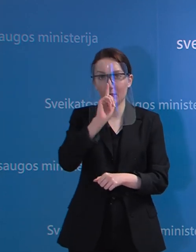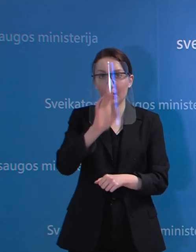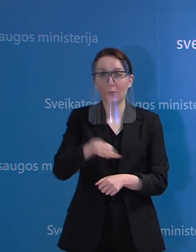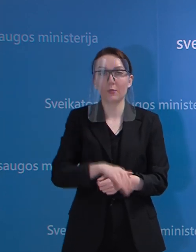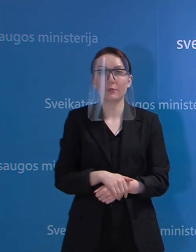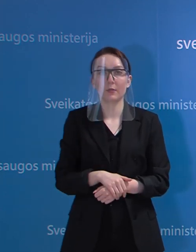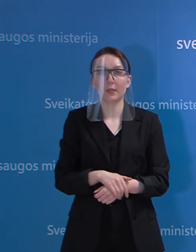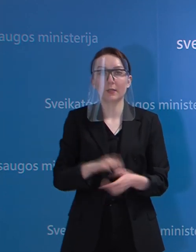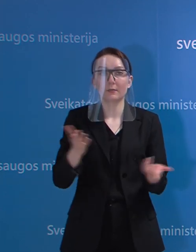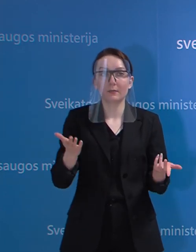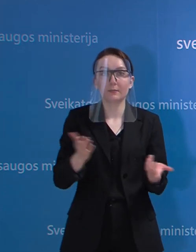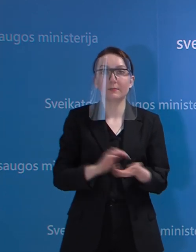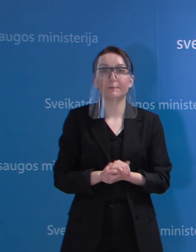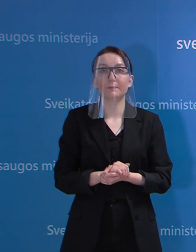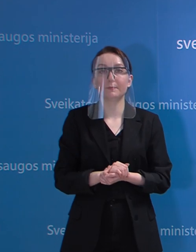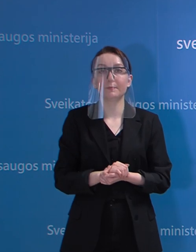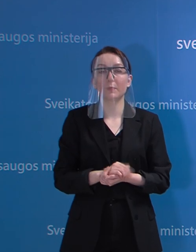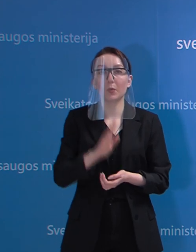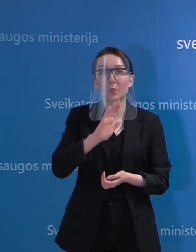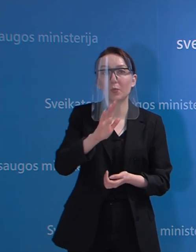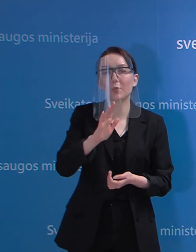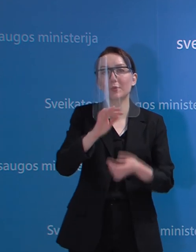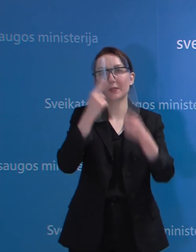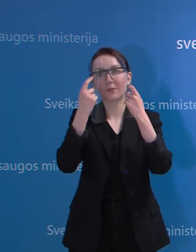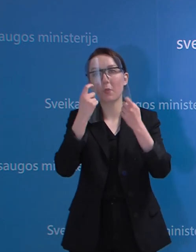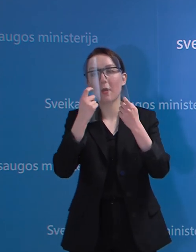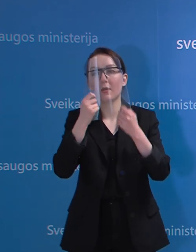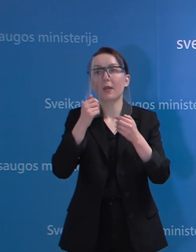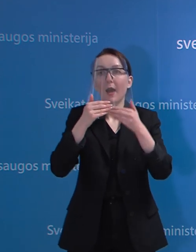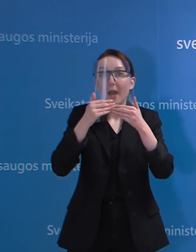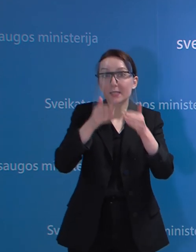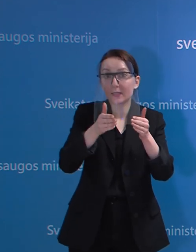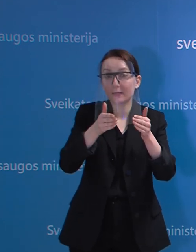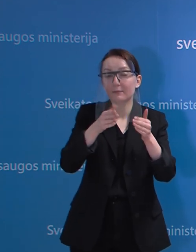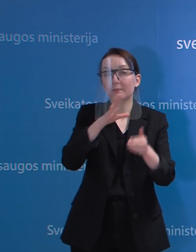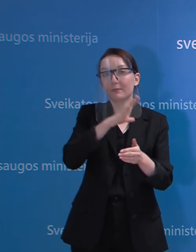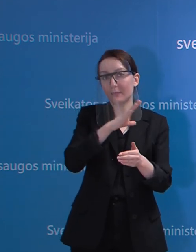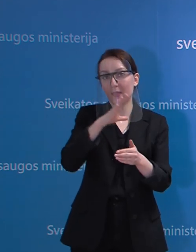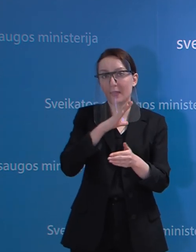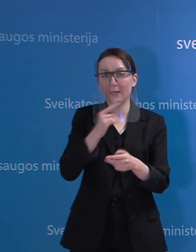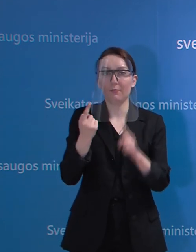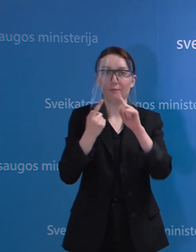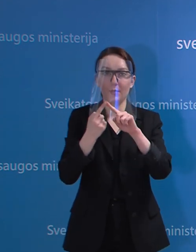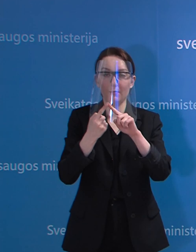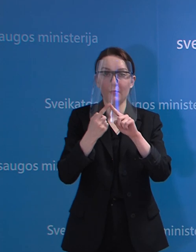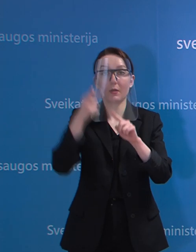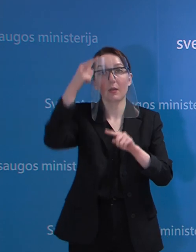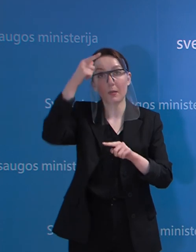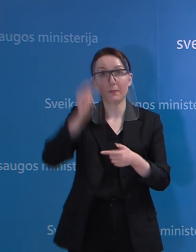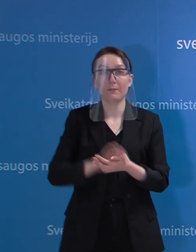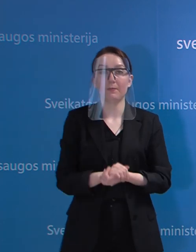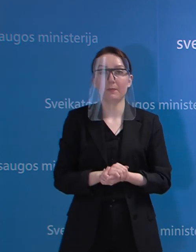Visko nėra prasmės, bet bus tokių dalykų, kurių mes atskleidinėti tikrai negalėsim. Pirmiausia, tam, kad